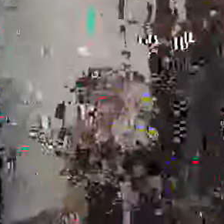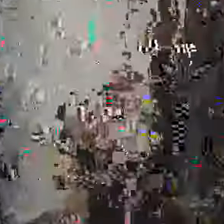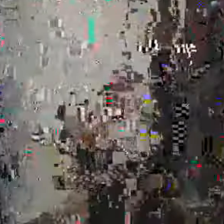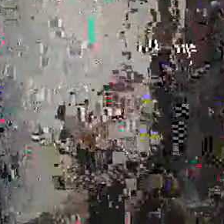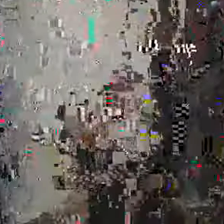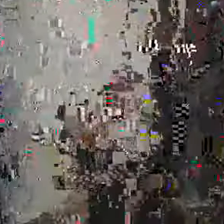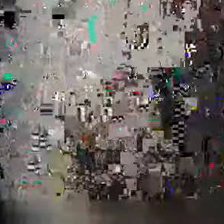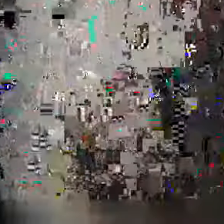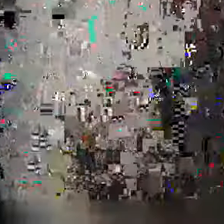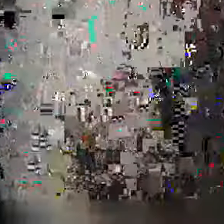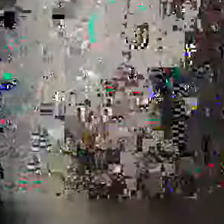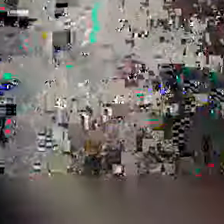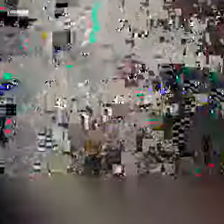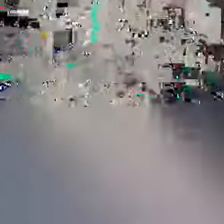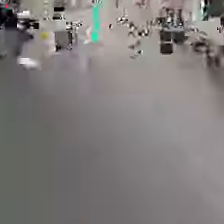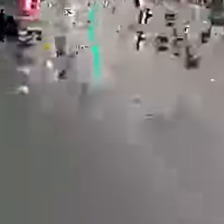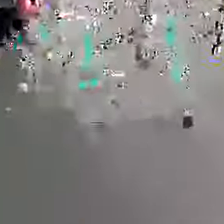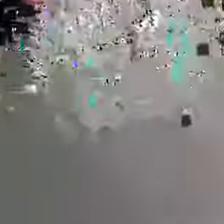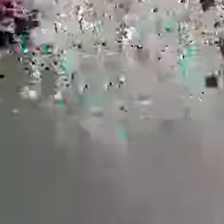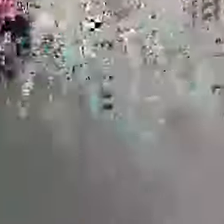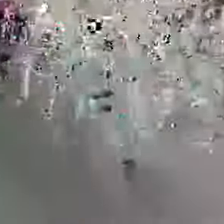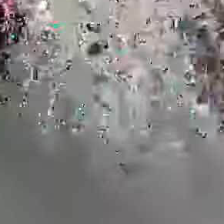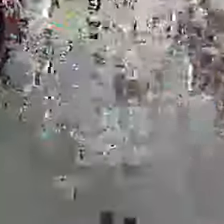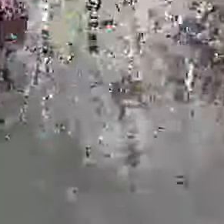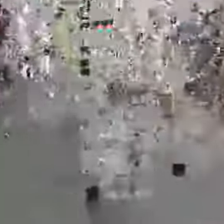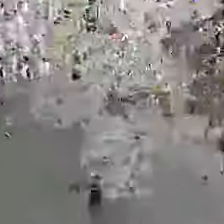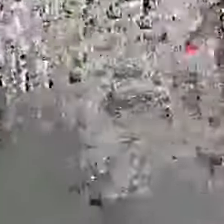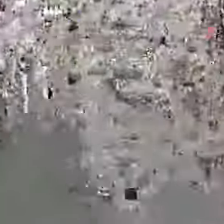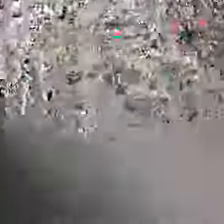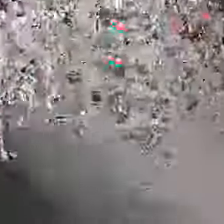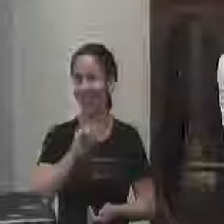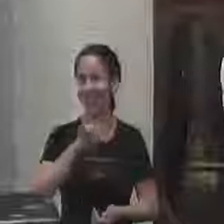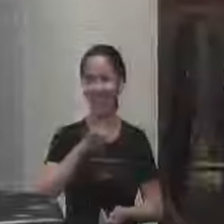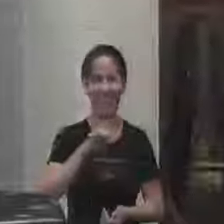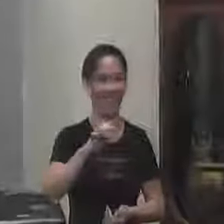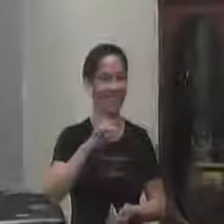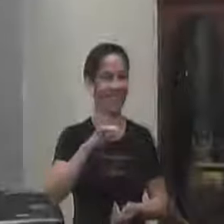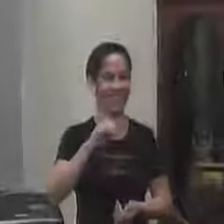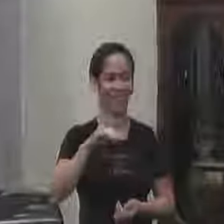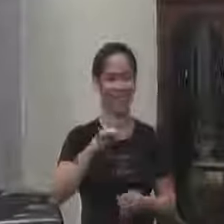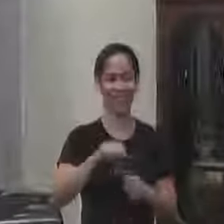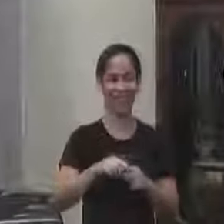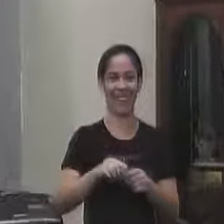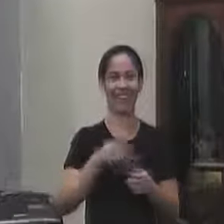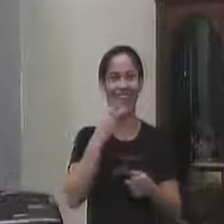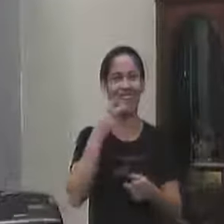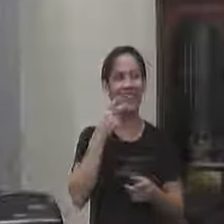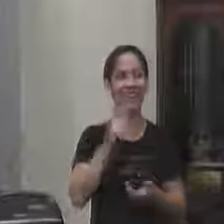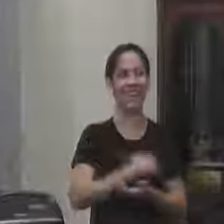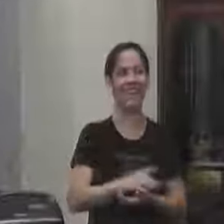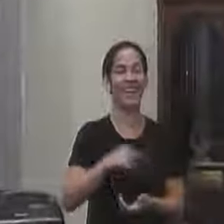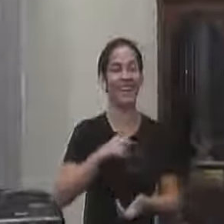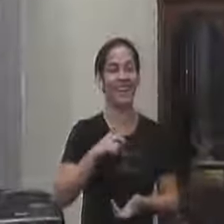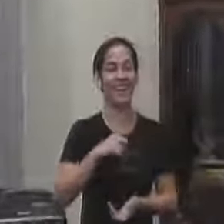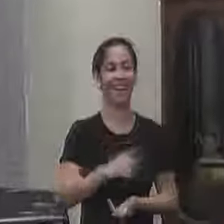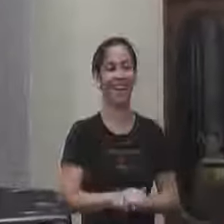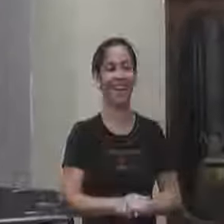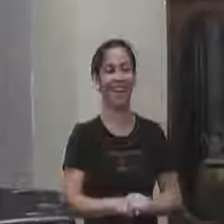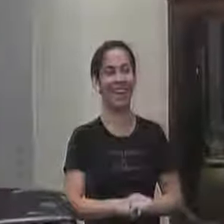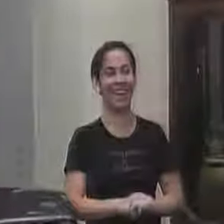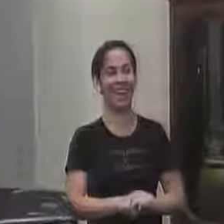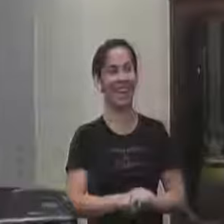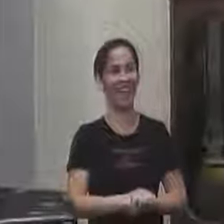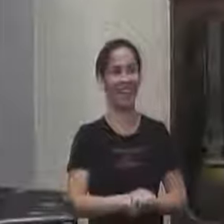não foi aceito tá infelizmente está guardado lá o eu falei para a vereadora tem e